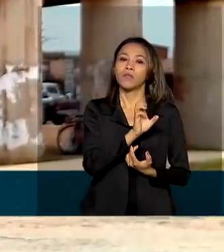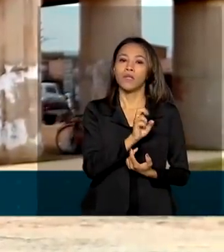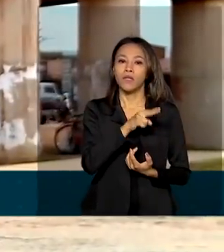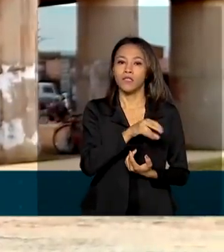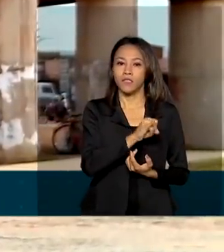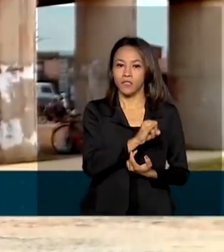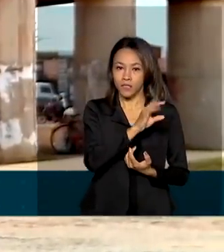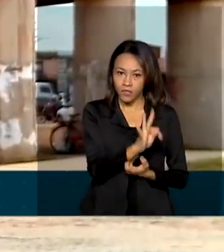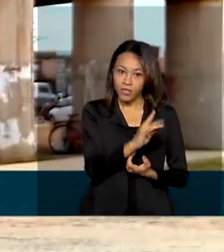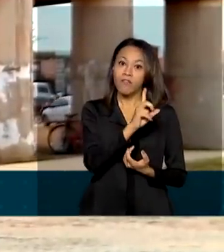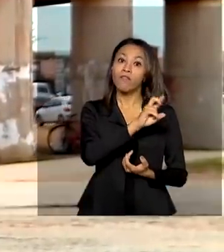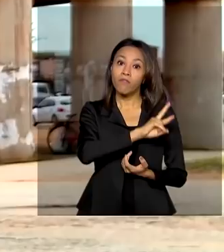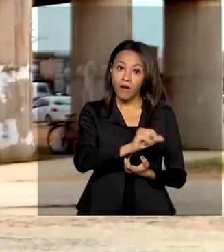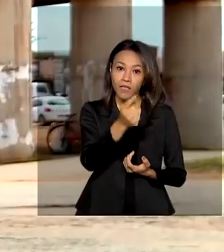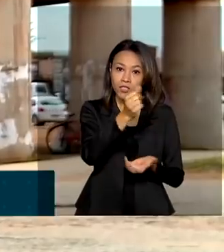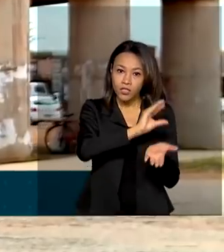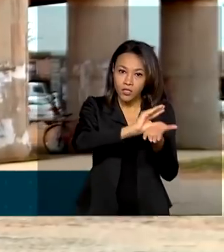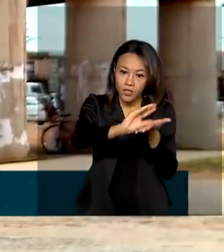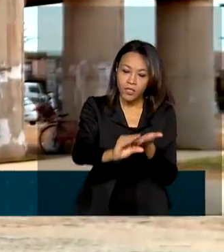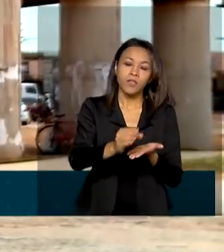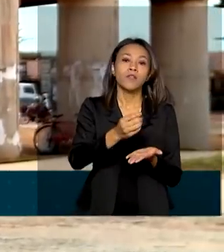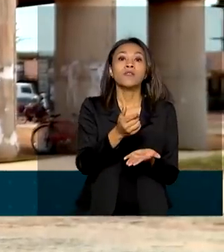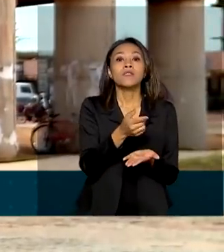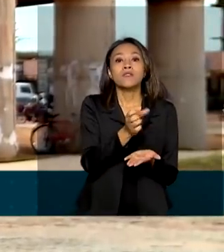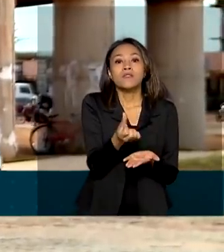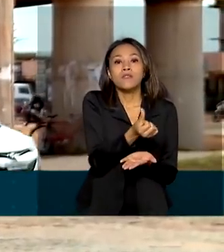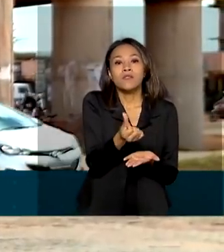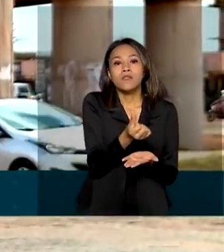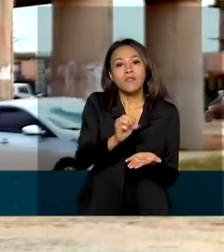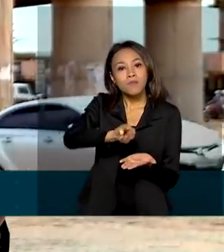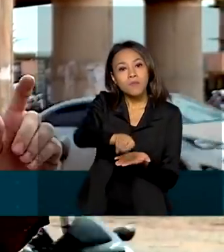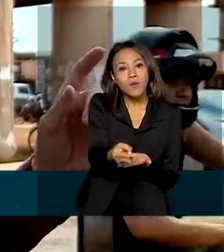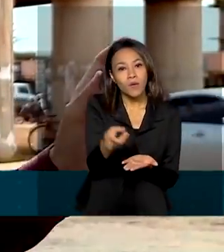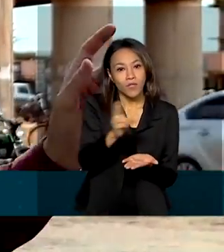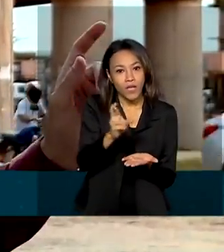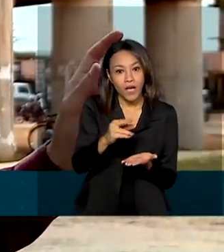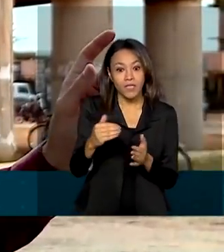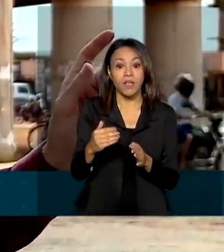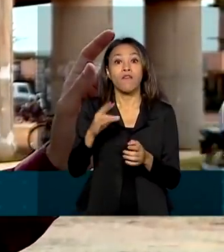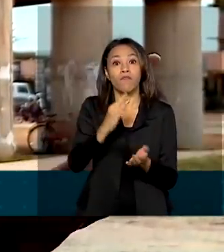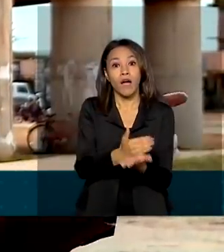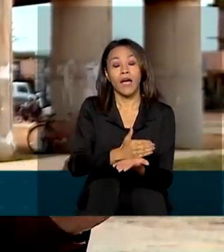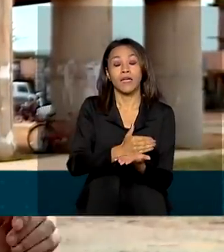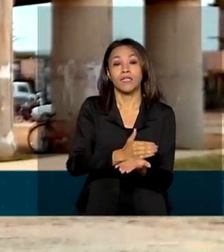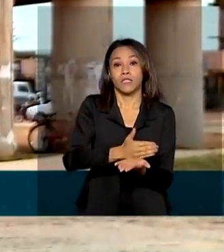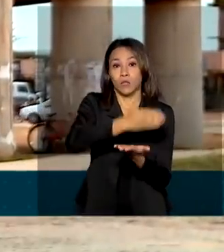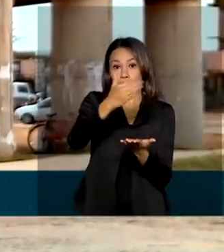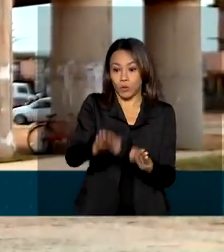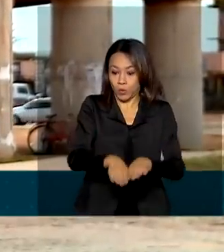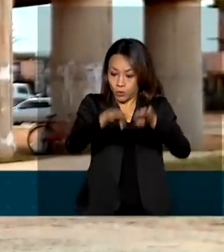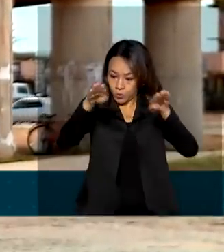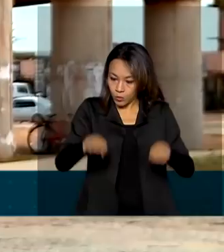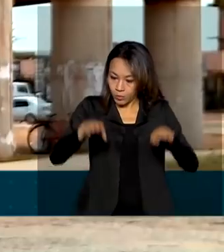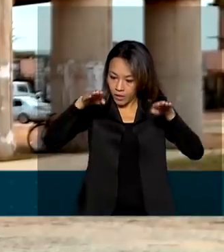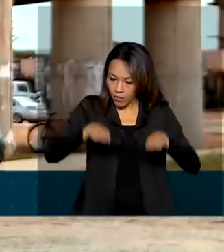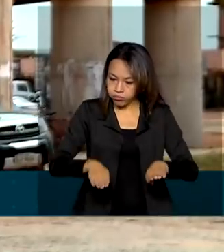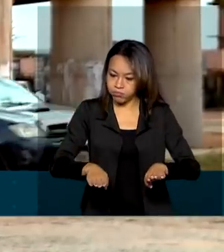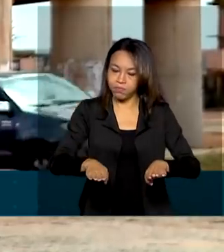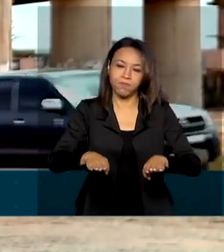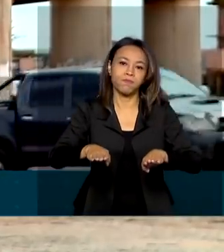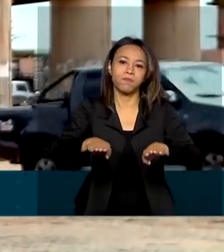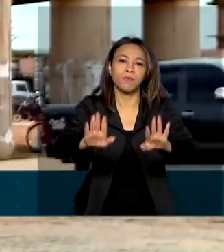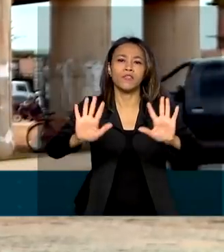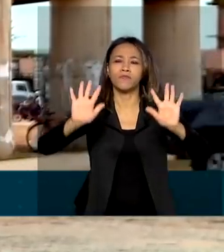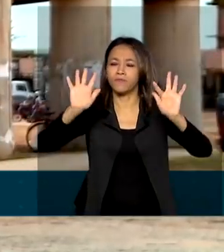vai investir R 66 milhões, duplicando uma parte da BR-222 e concluindo, finalmente,